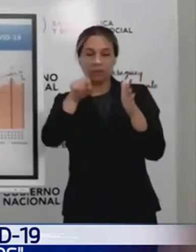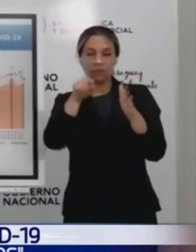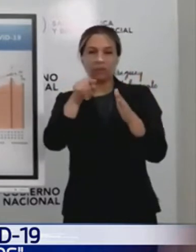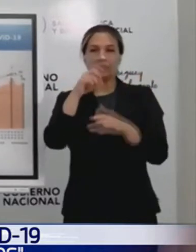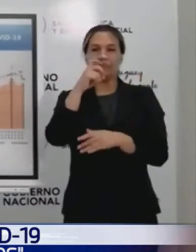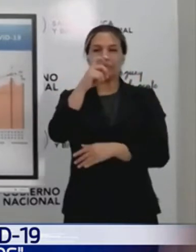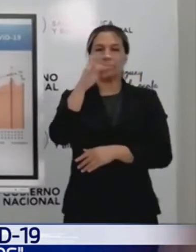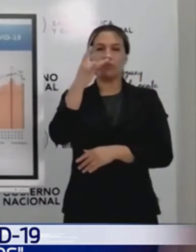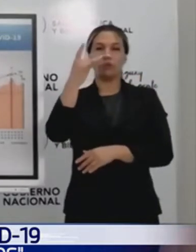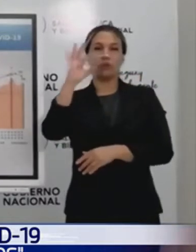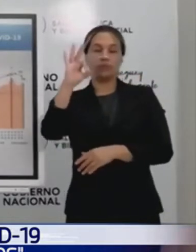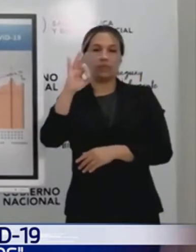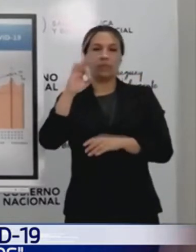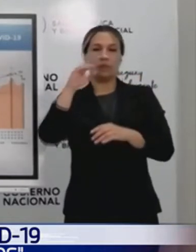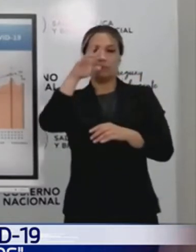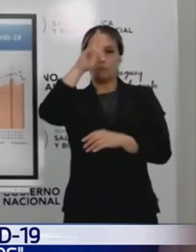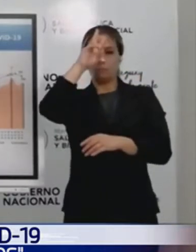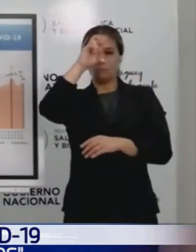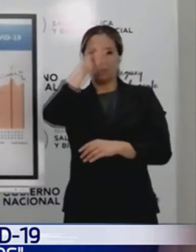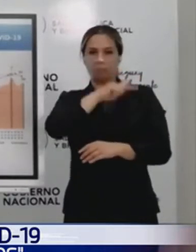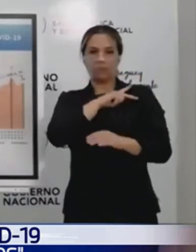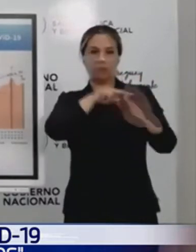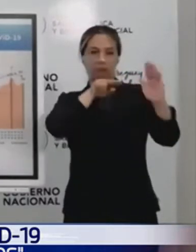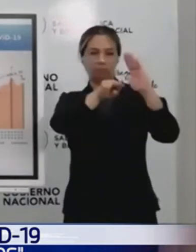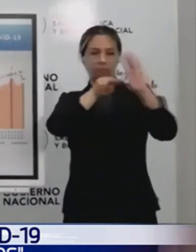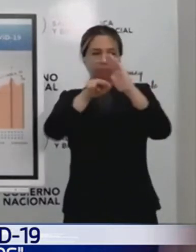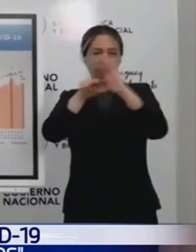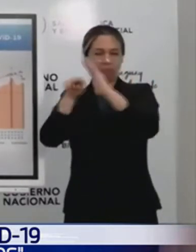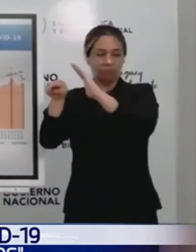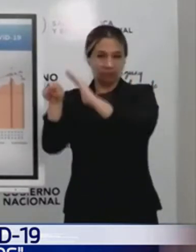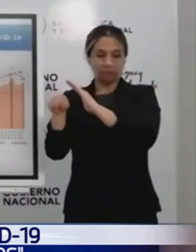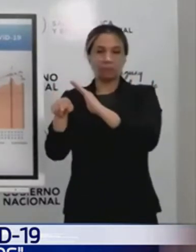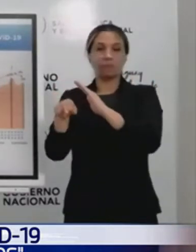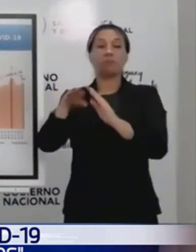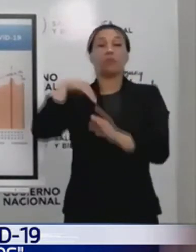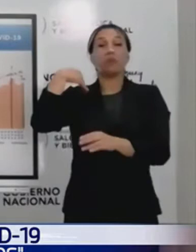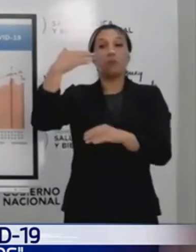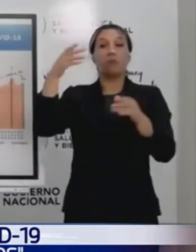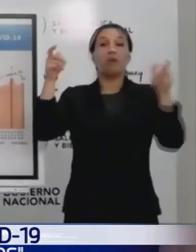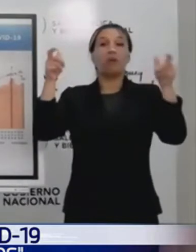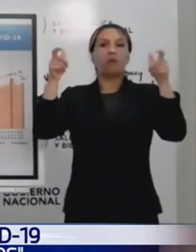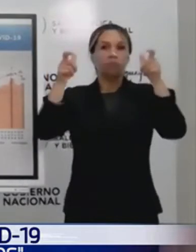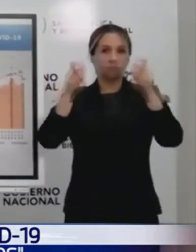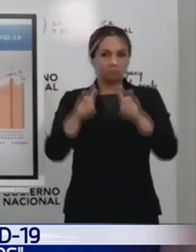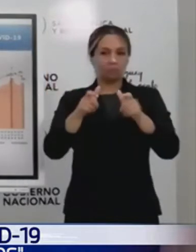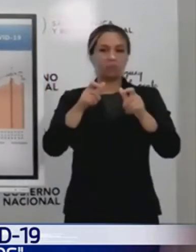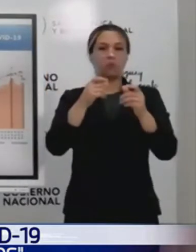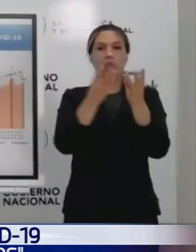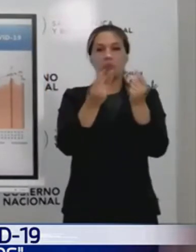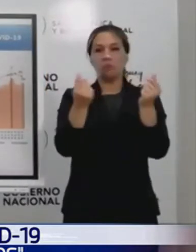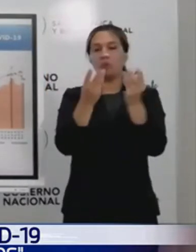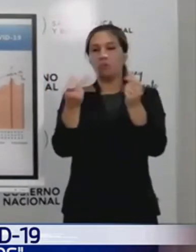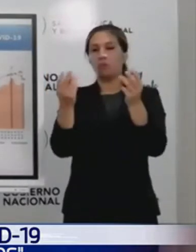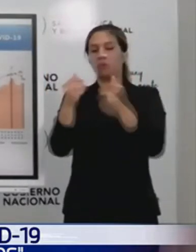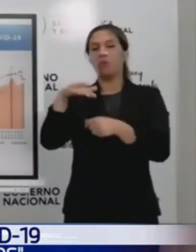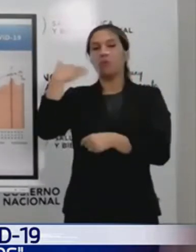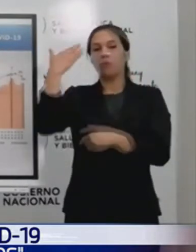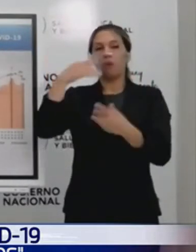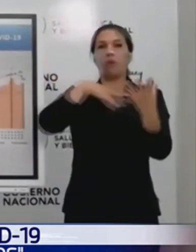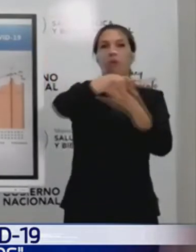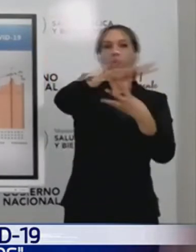780 pacientes que estuvieron internados en el sistema. Luego vimos un descenso que vimos también en los casos positivos de la comunidad.